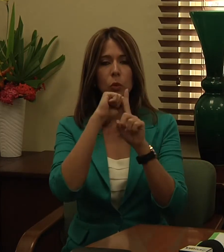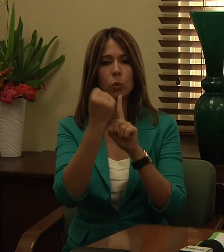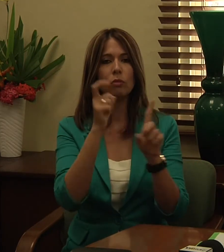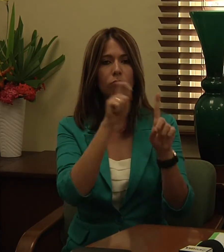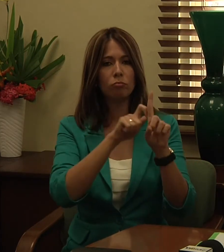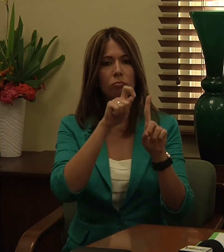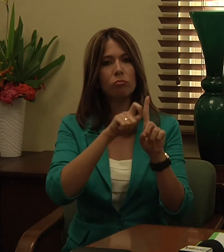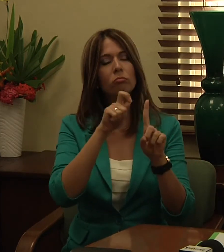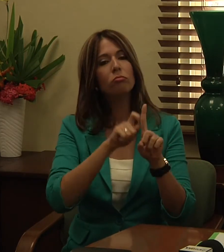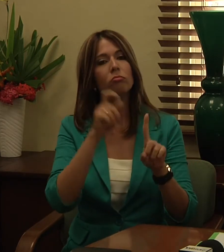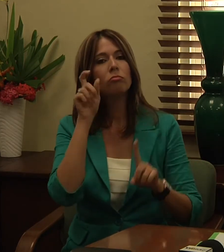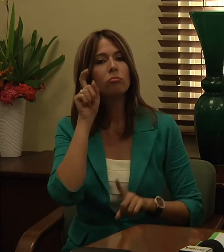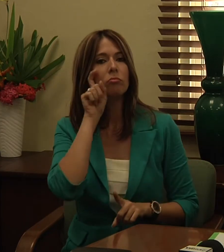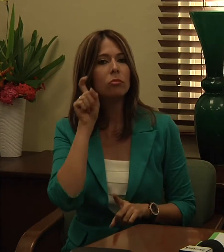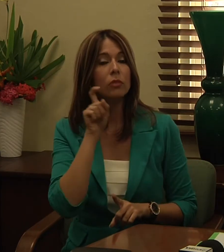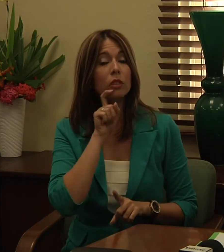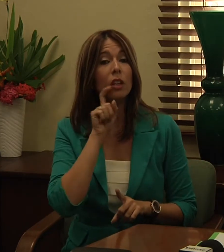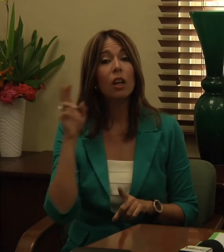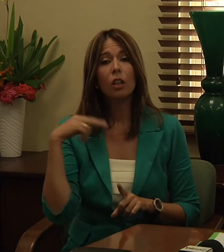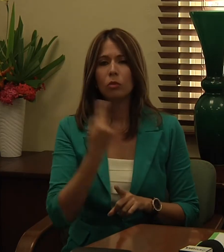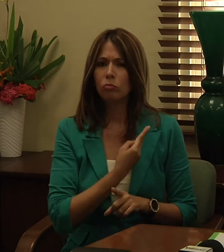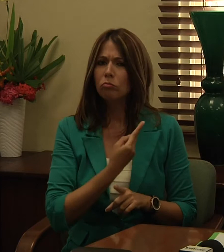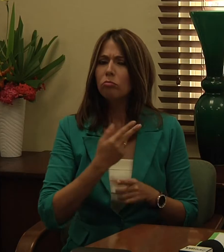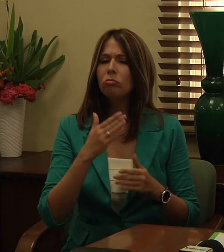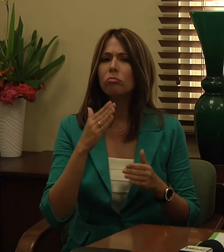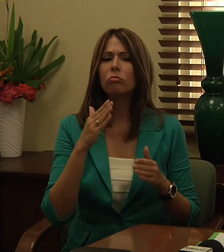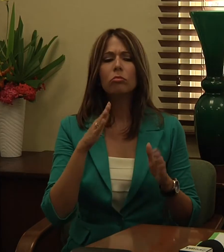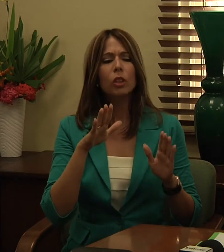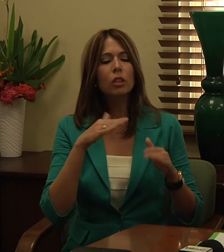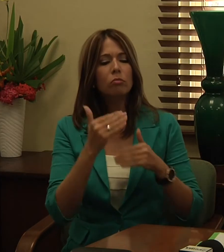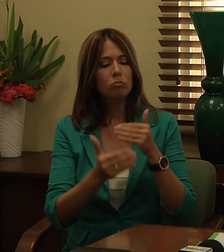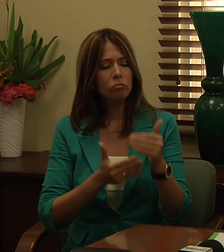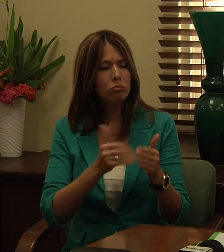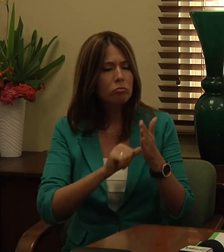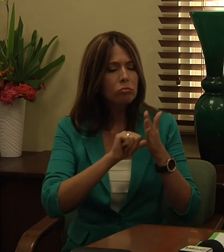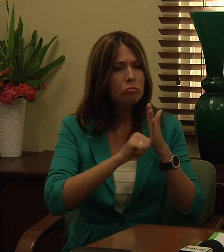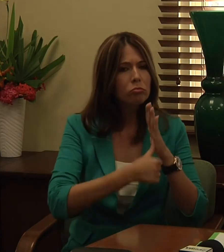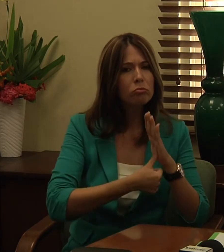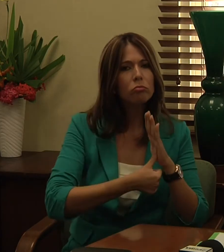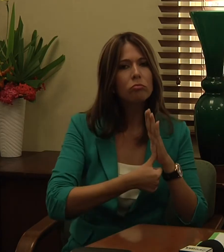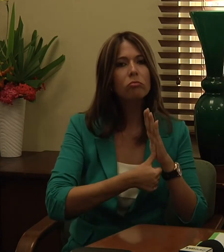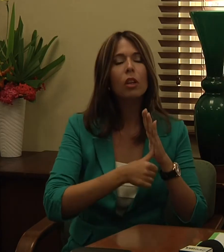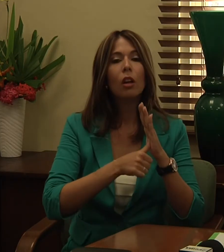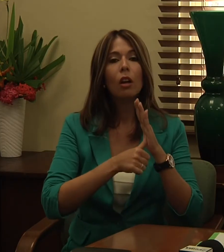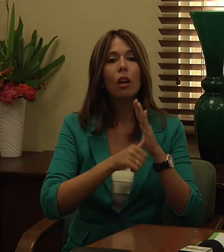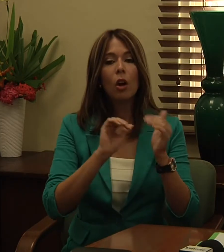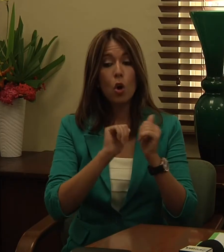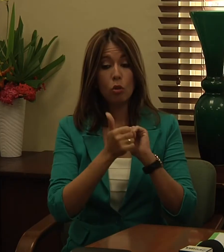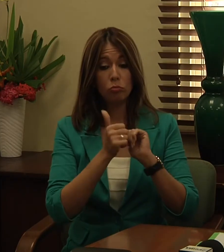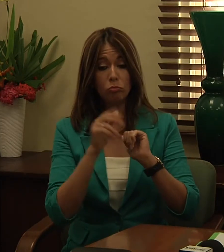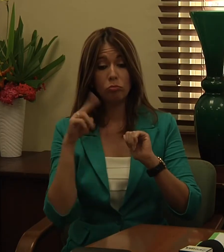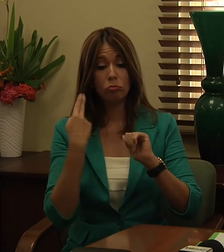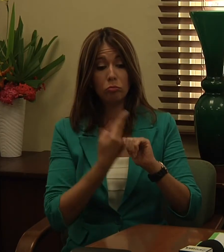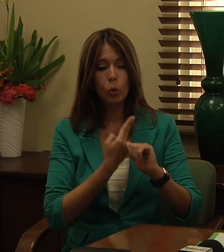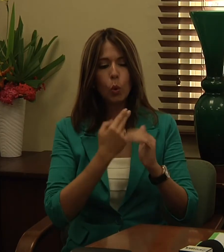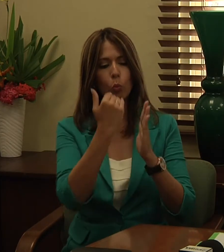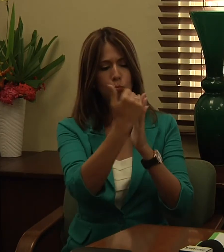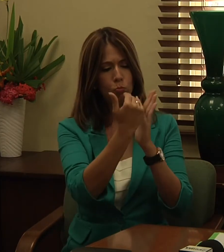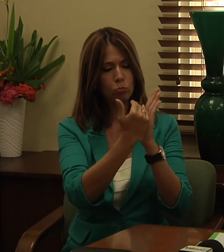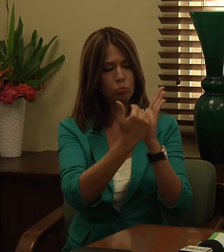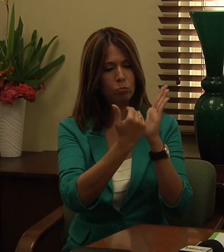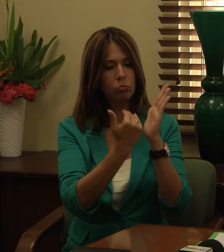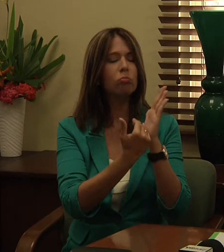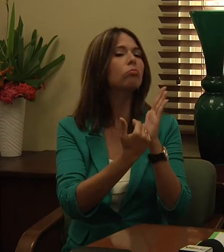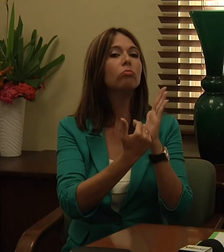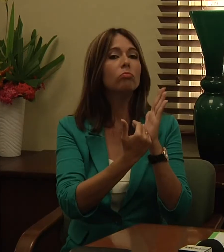el procedimiento cuáles son nuestros protocolos para que se lleve a cabo